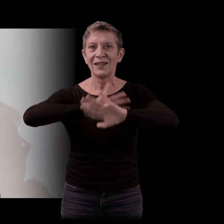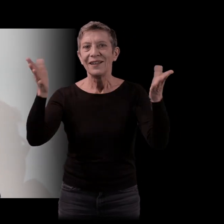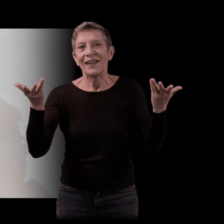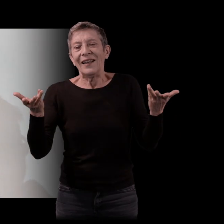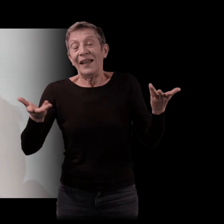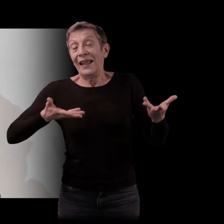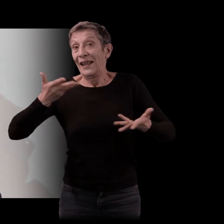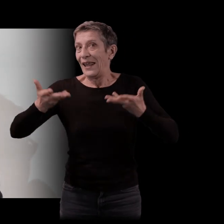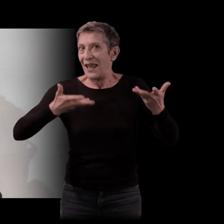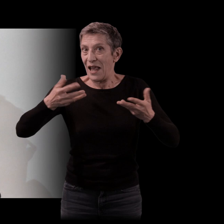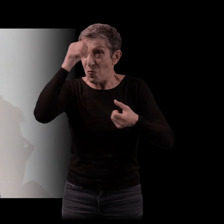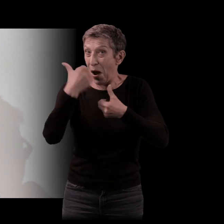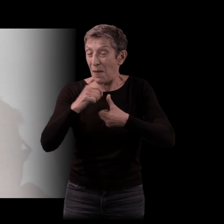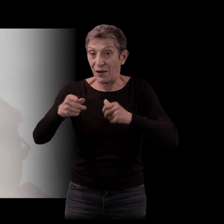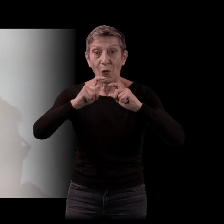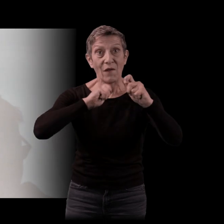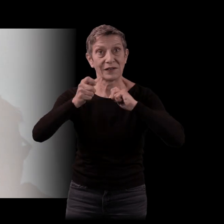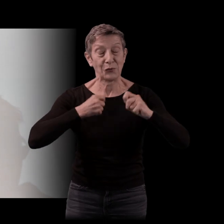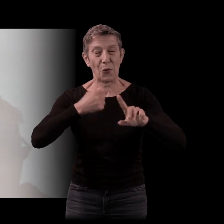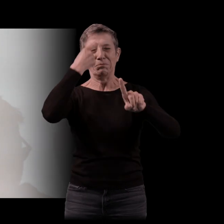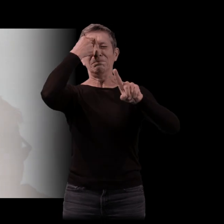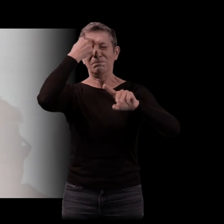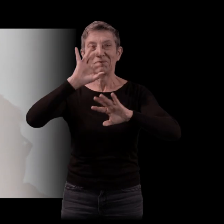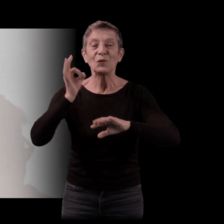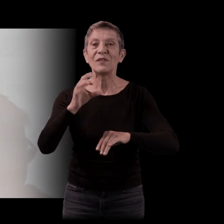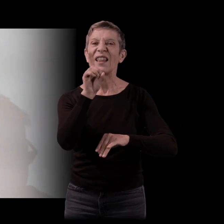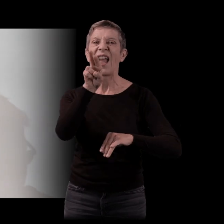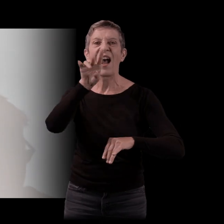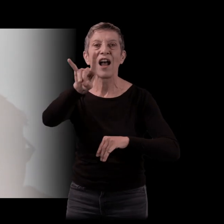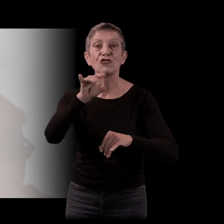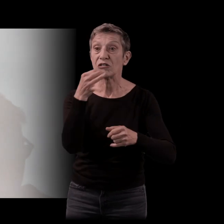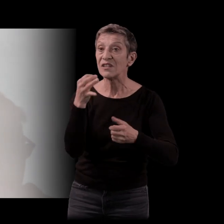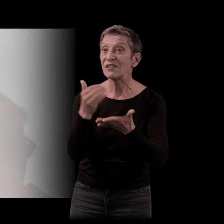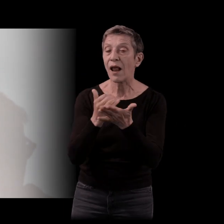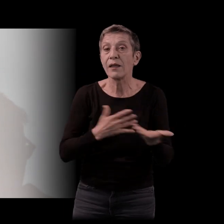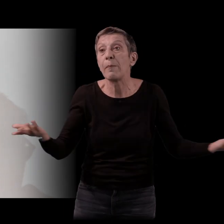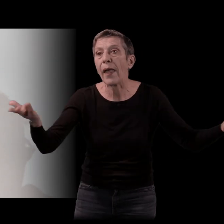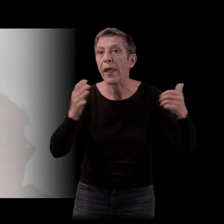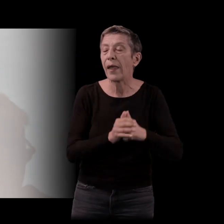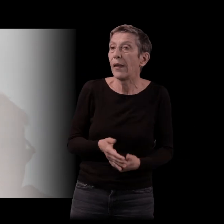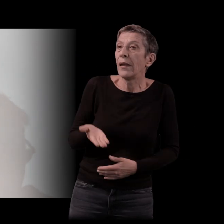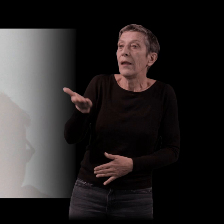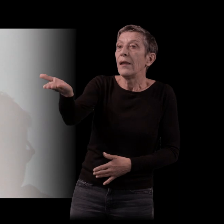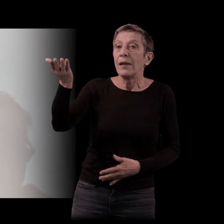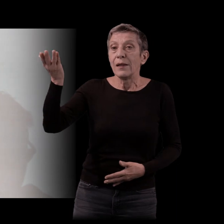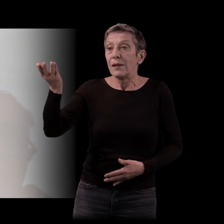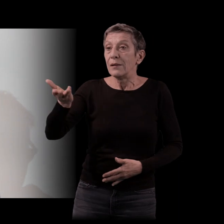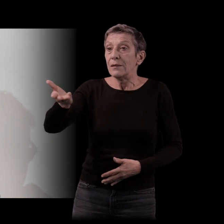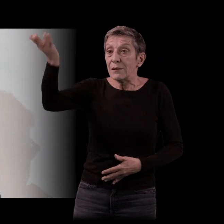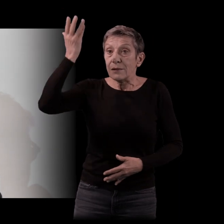Et je me souviens, par exemple, d'une conversation qui m'avait frappé. Où un DRH disait aux salariés... Mais comment vous... Vous discutez